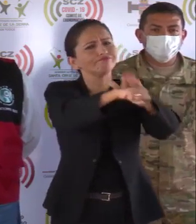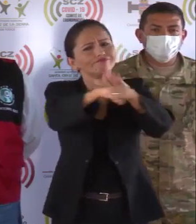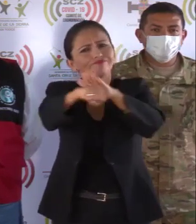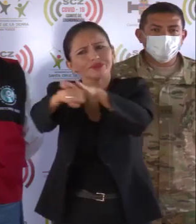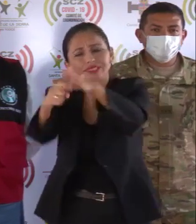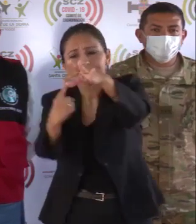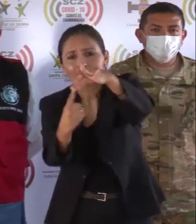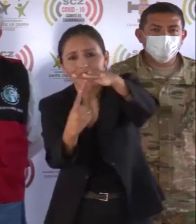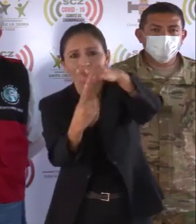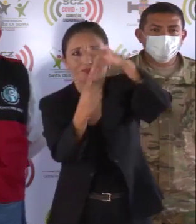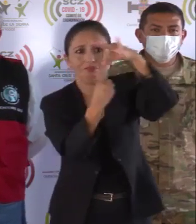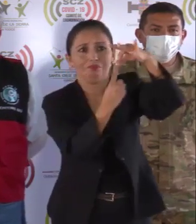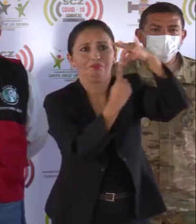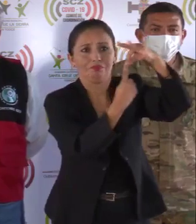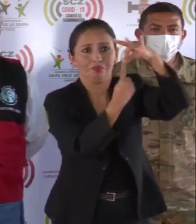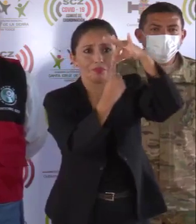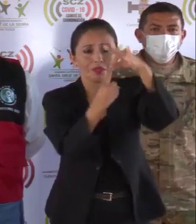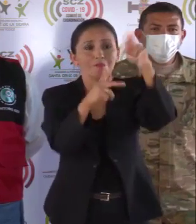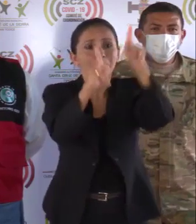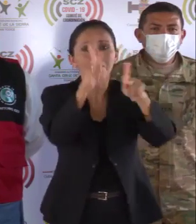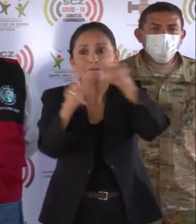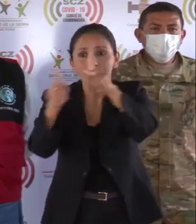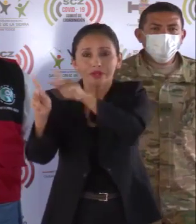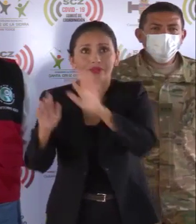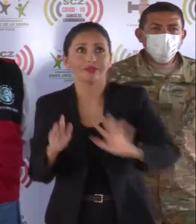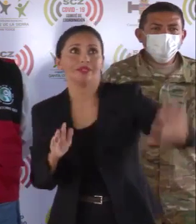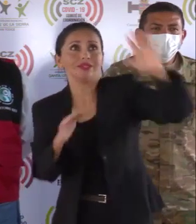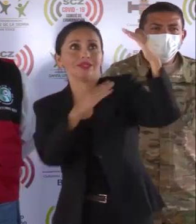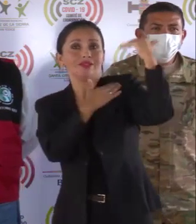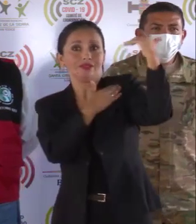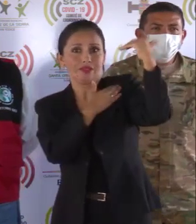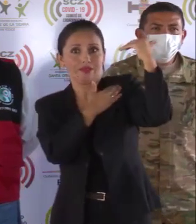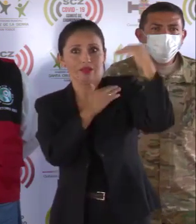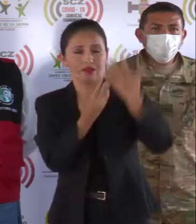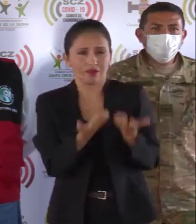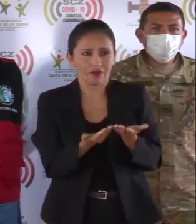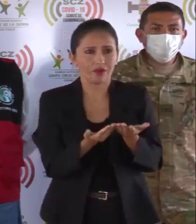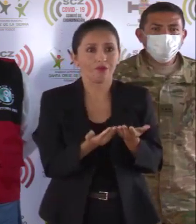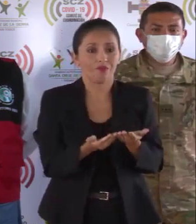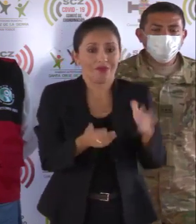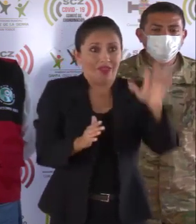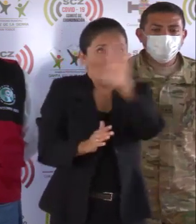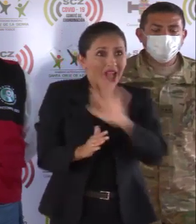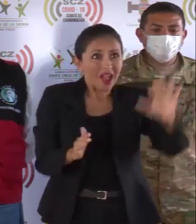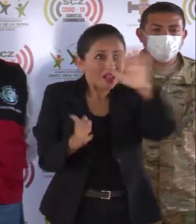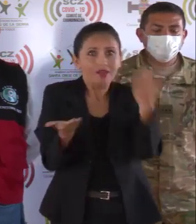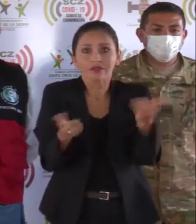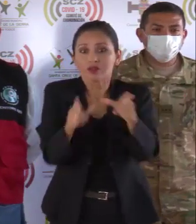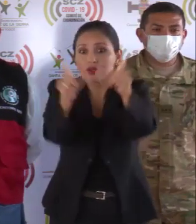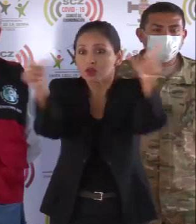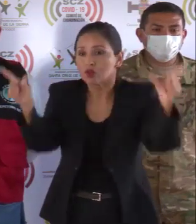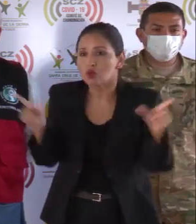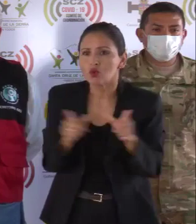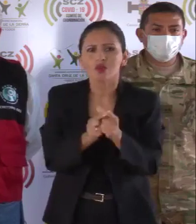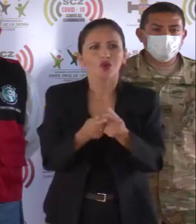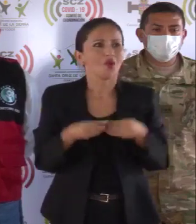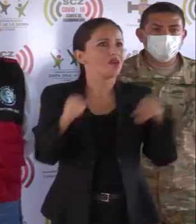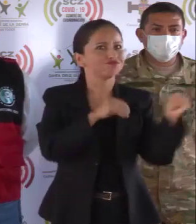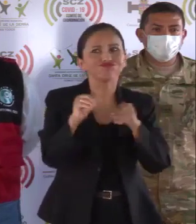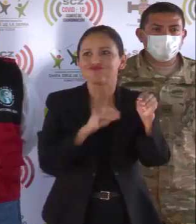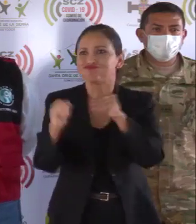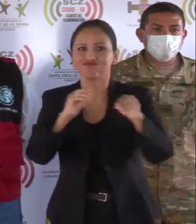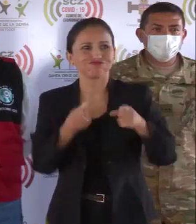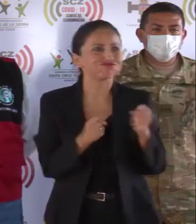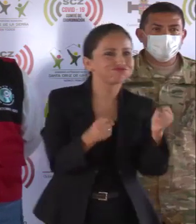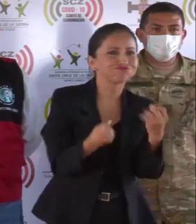especial a la población de Santa Cruz de la Sierra. Esta ciudad inquieta,